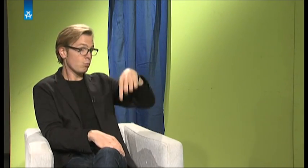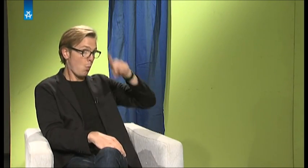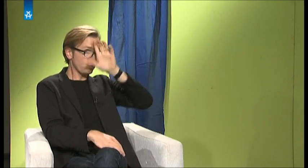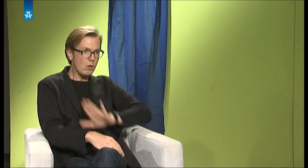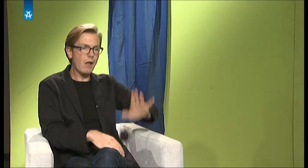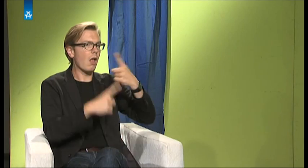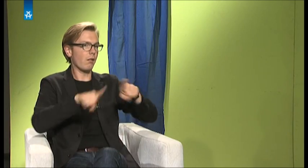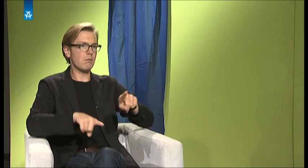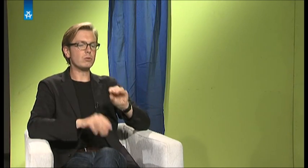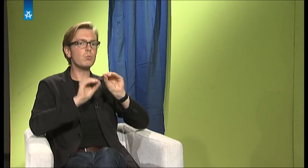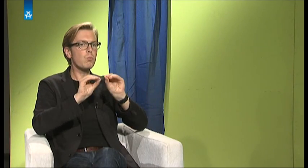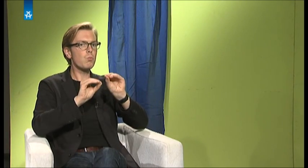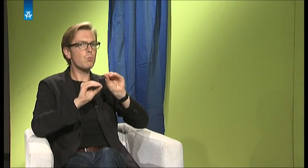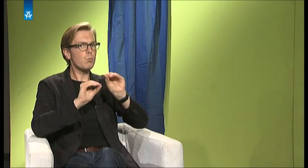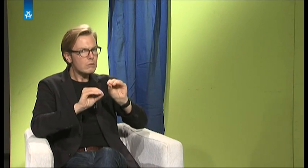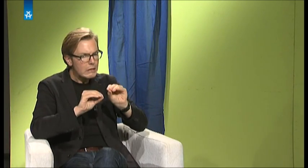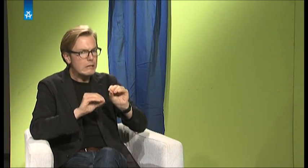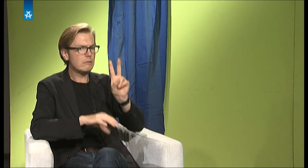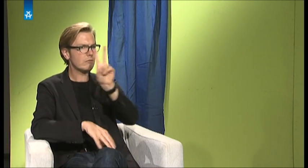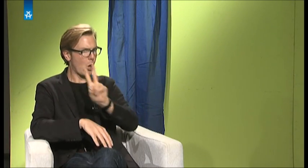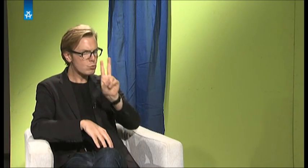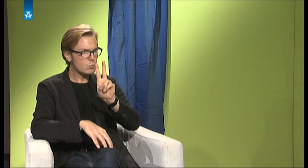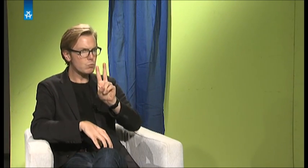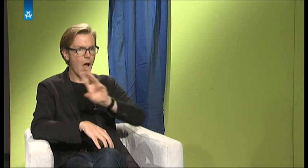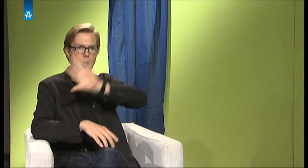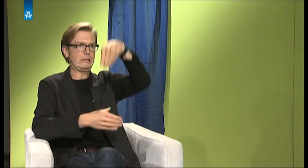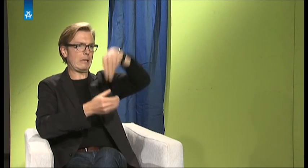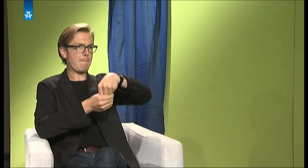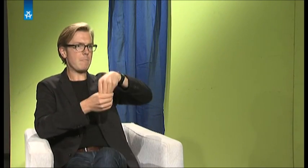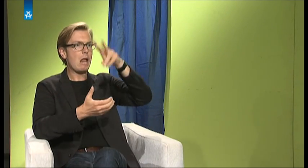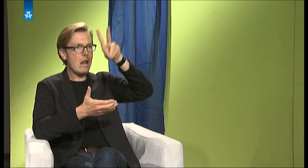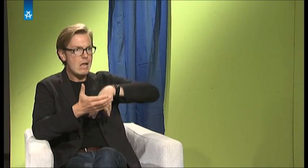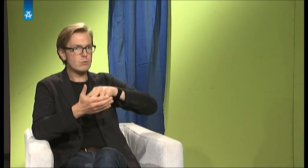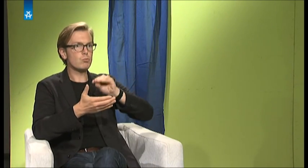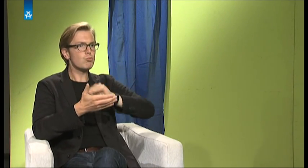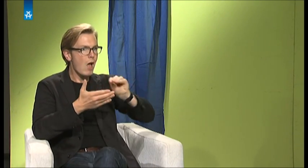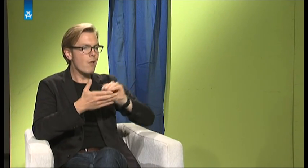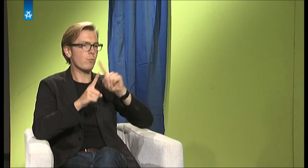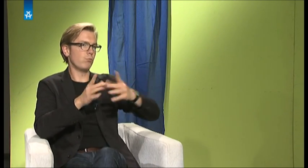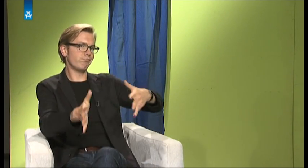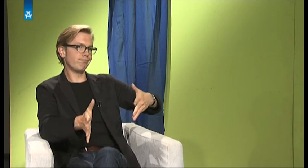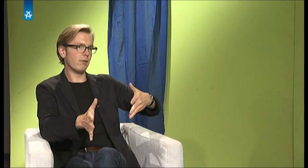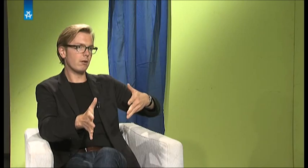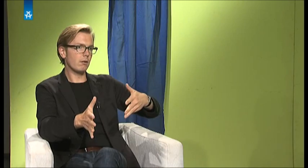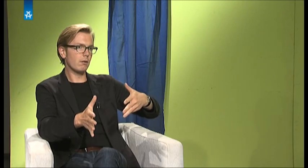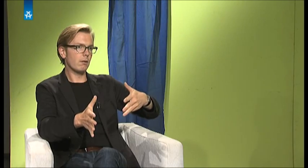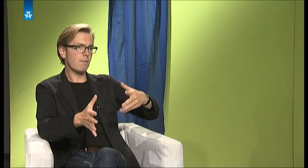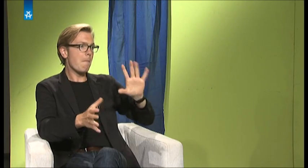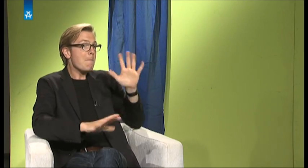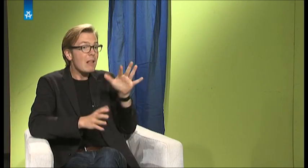Deutschland ist es ein bisschen anders. Es gibt einen, in Anführungsstrichen, zweistündigen Unterricht. Und da sind alle drei Bereiche mit inkludiert. Und das ist vielleicht für die Kinder manchmal ein bisschen schwierig.